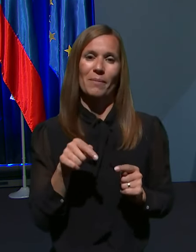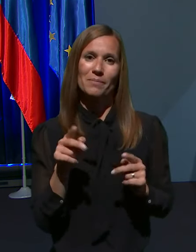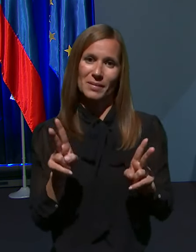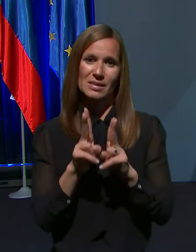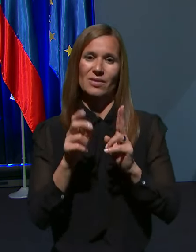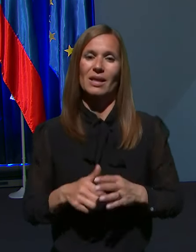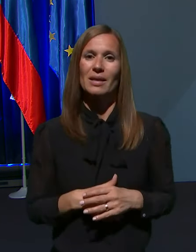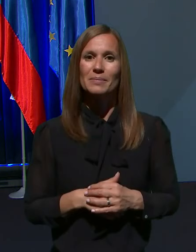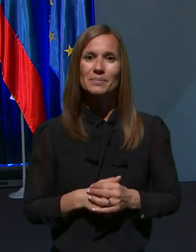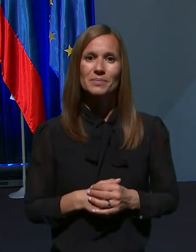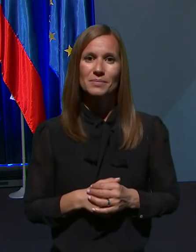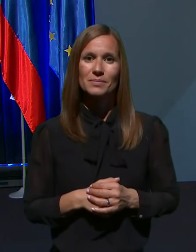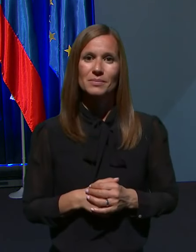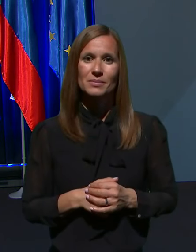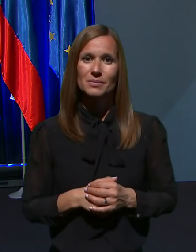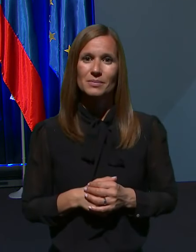Srečno.